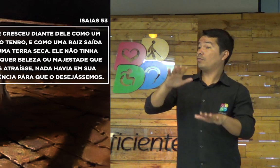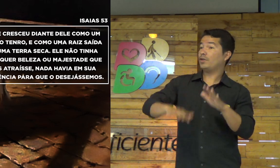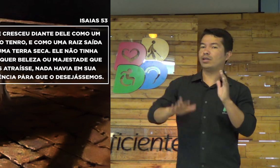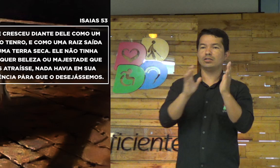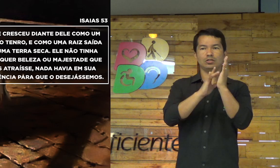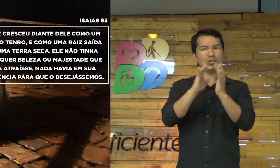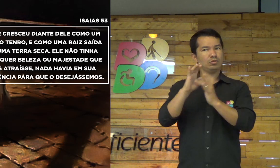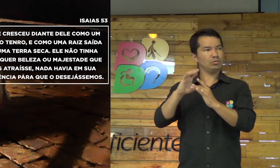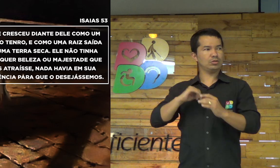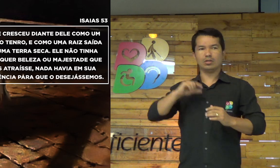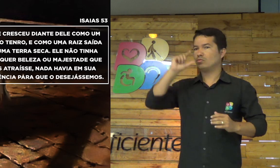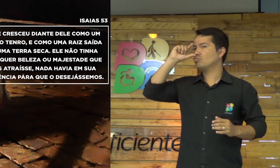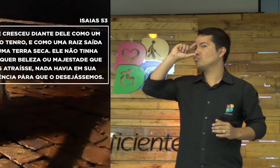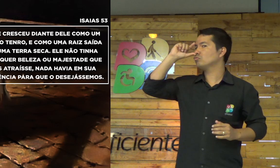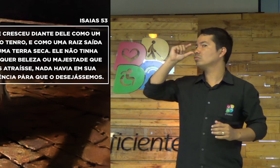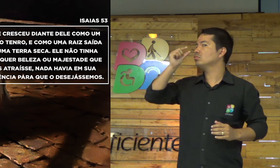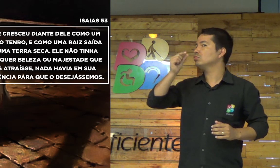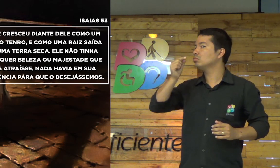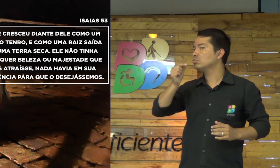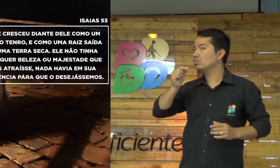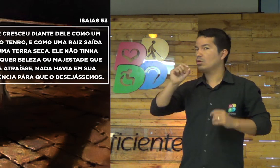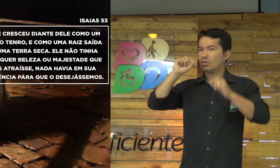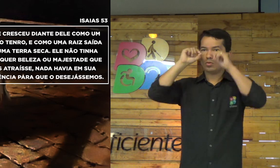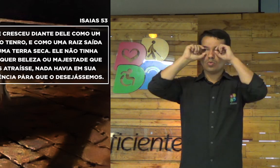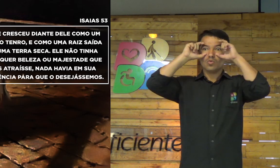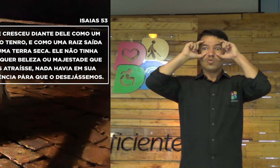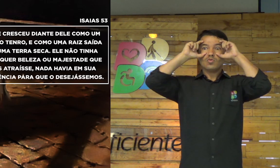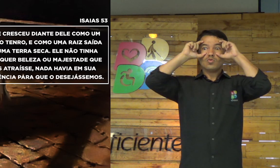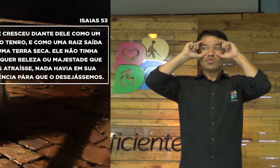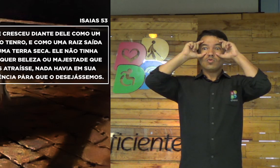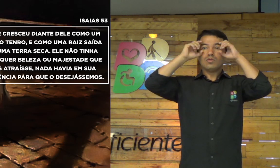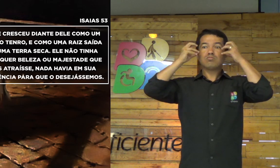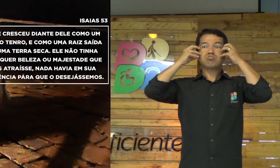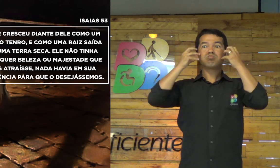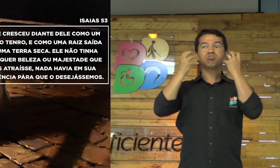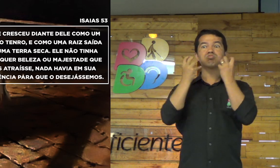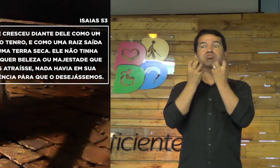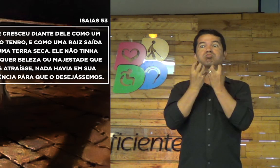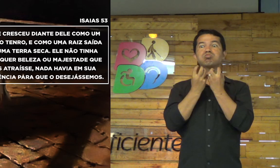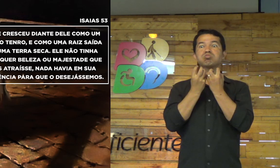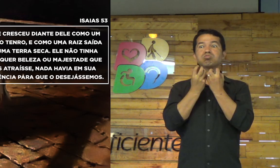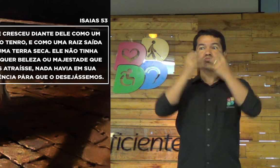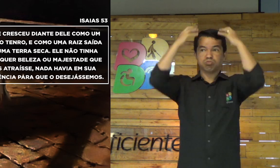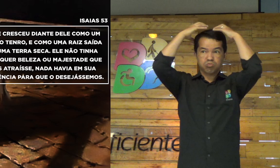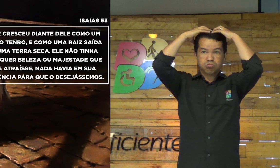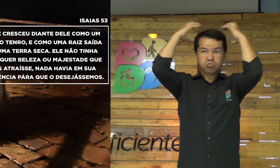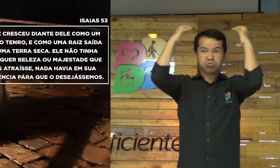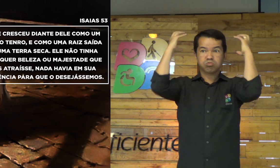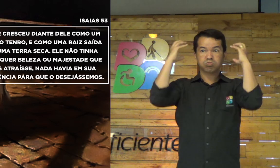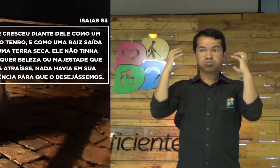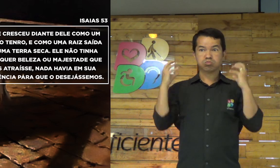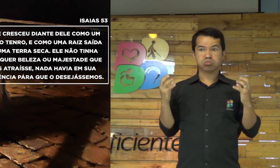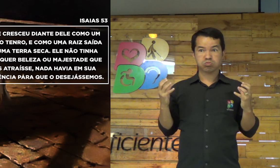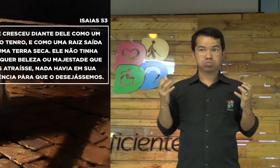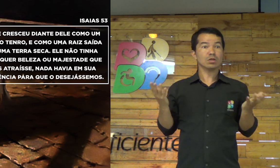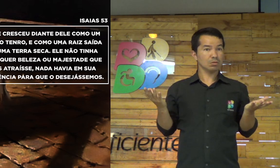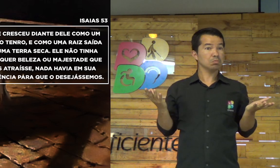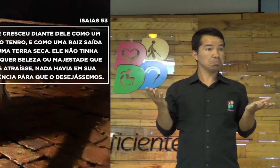Talvez Jesus tivesse um nariz grande, um nariz... Os olhos grandes, cabeludo,